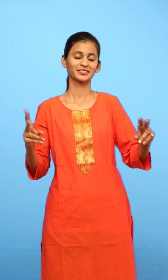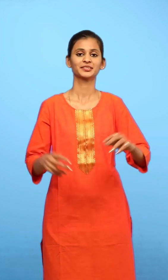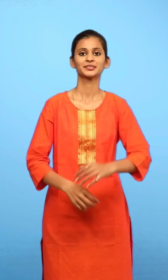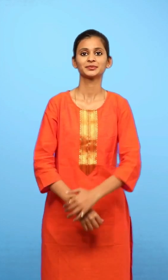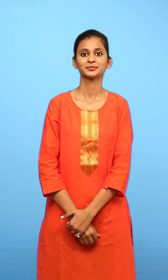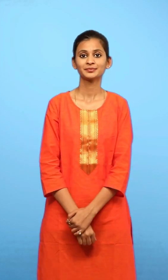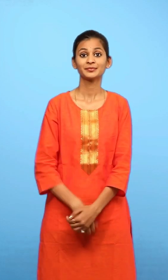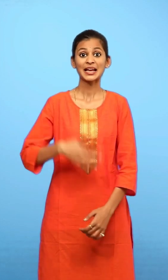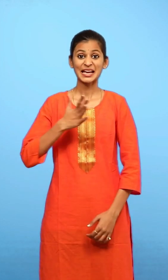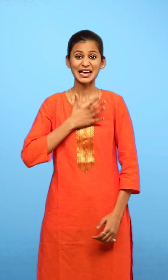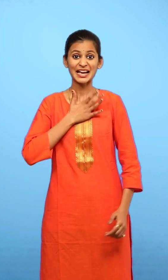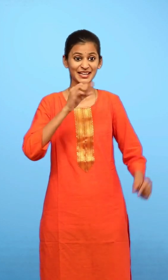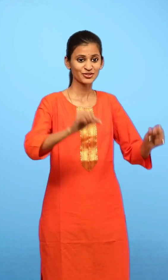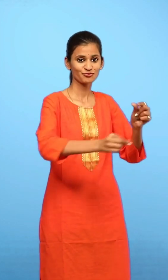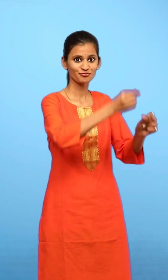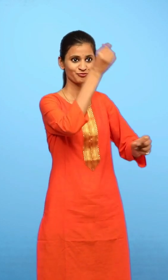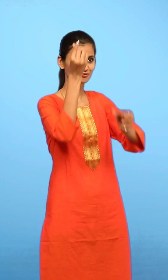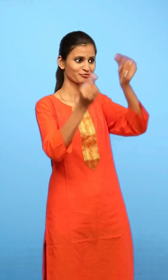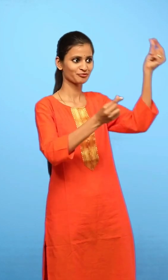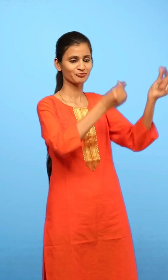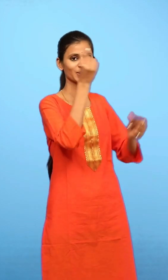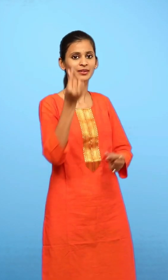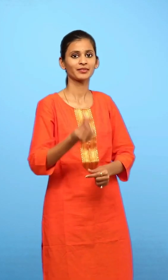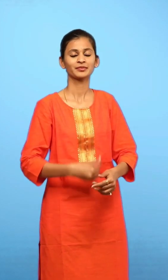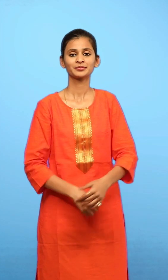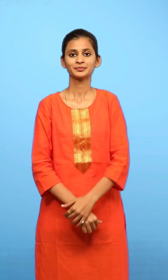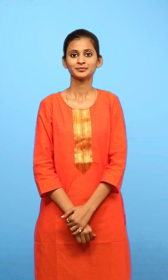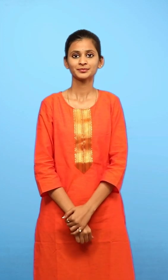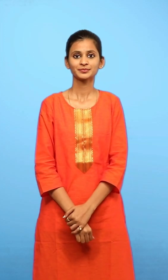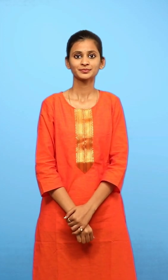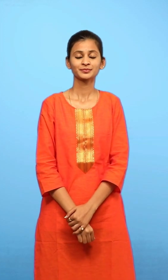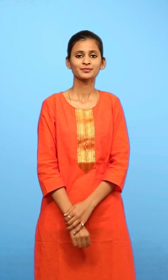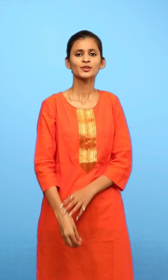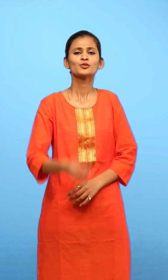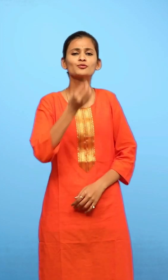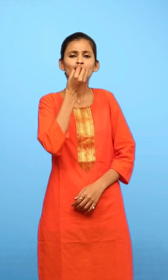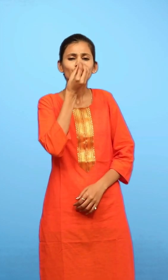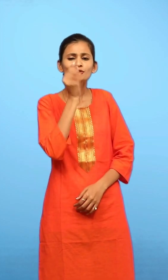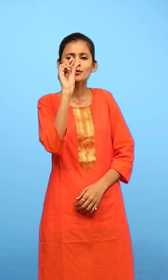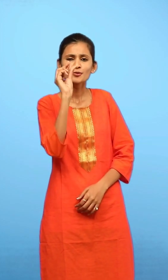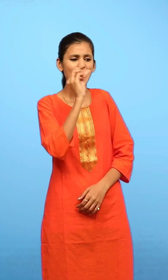हरी डाल पर लगी हुई थी ननही सुन्दर एक कली